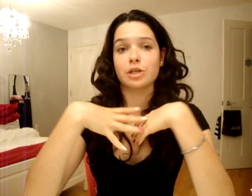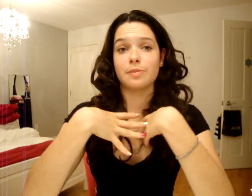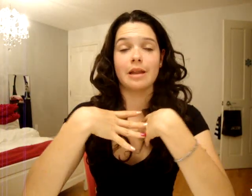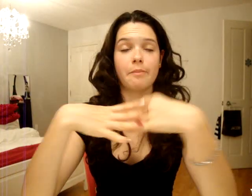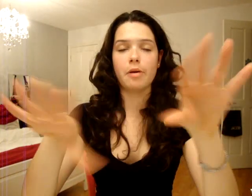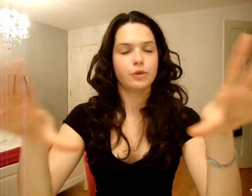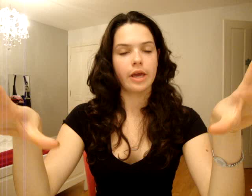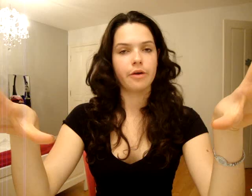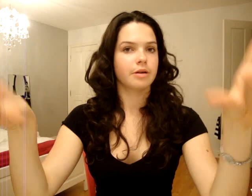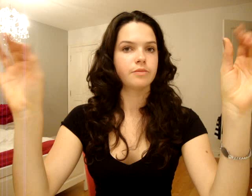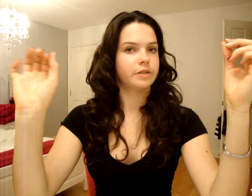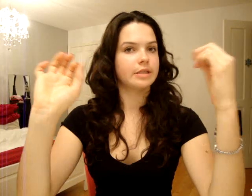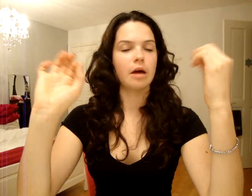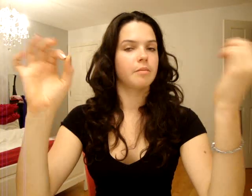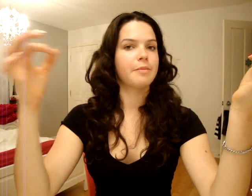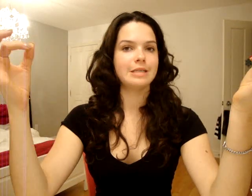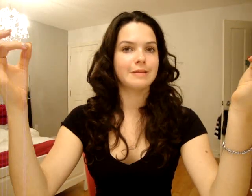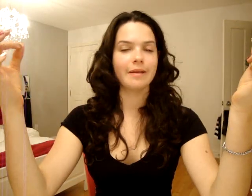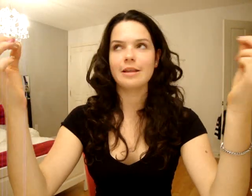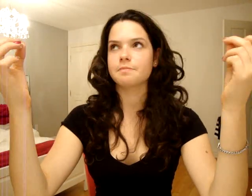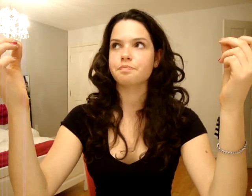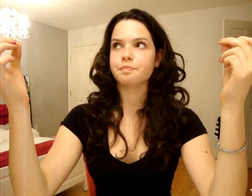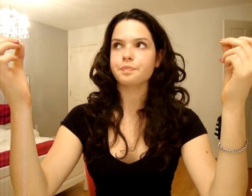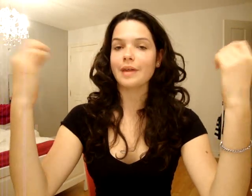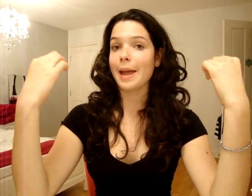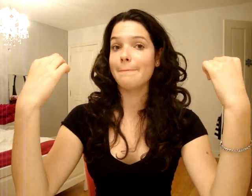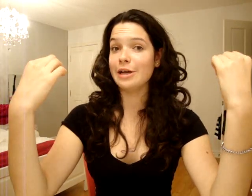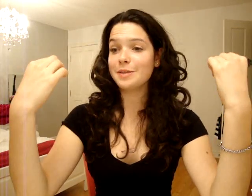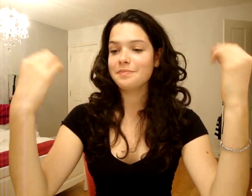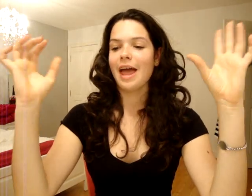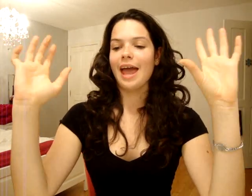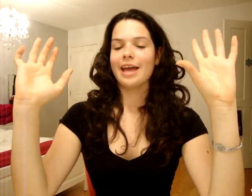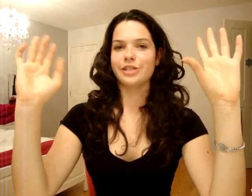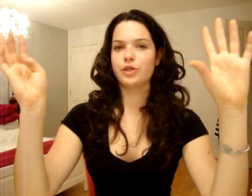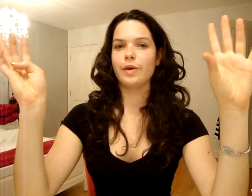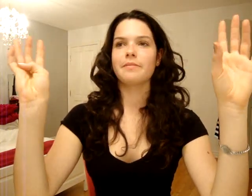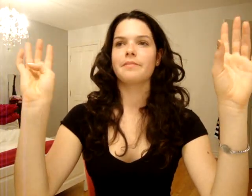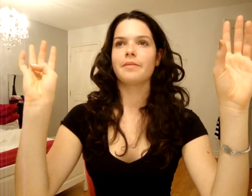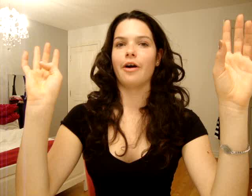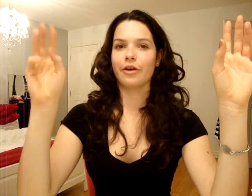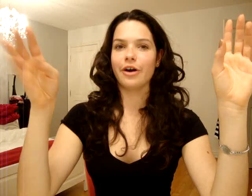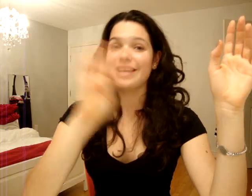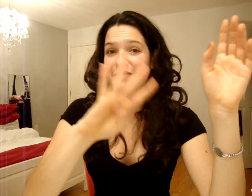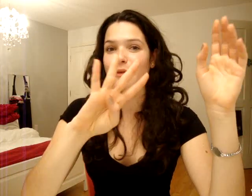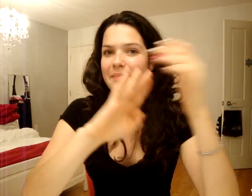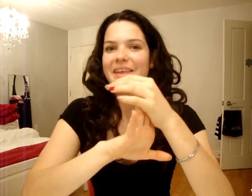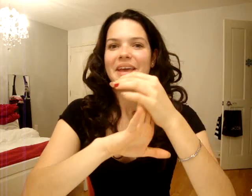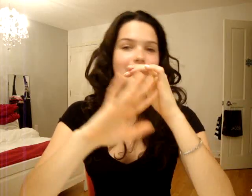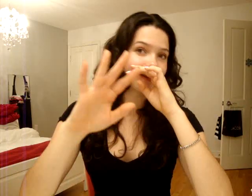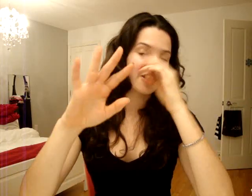ne m'attendais pas à tuer quelqu'un. C'était comme impossible dans ma tête. Mais là, j'ai tué un gars quatre fois. Puis, ce